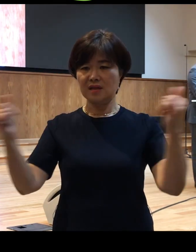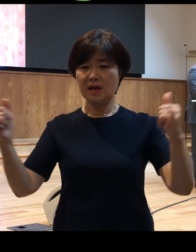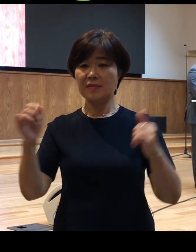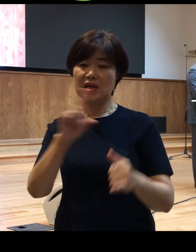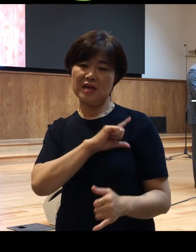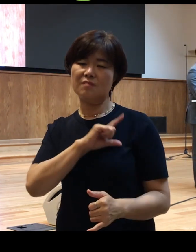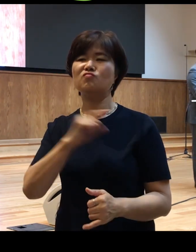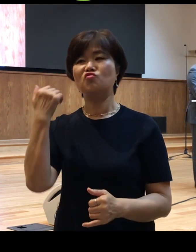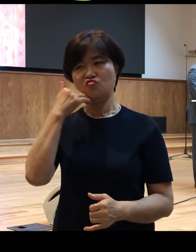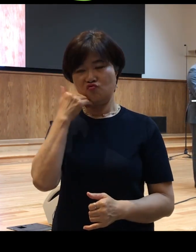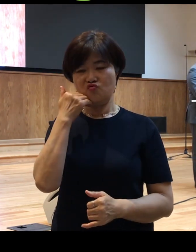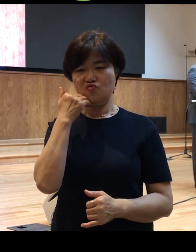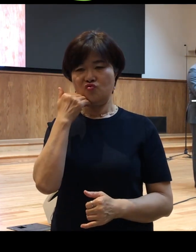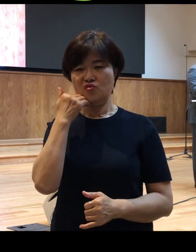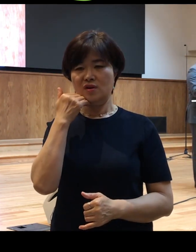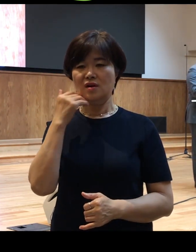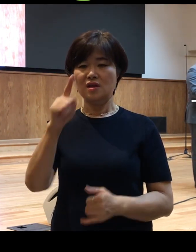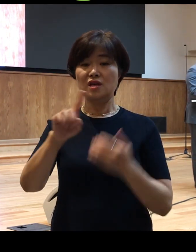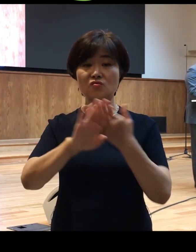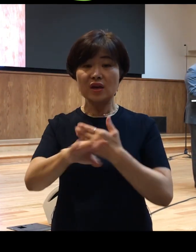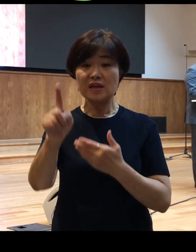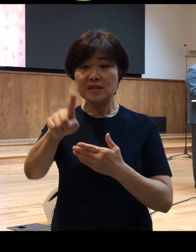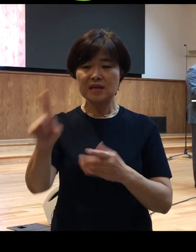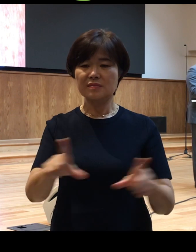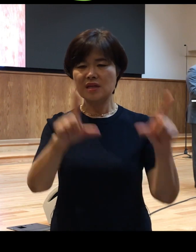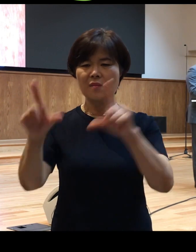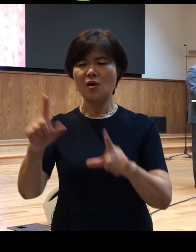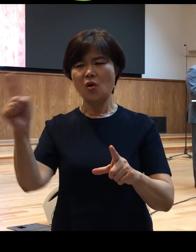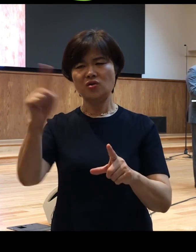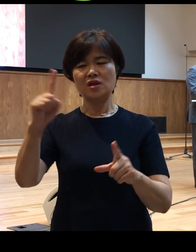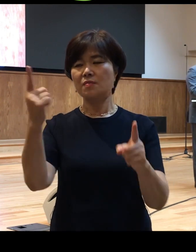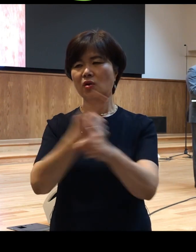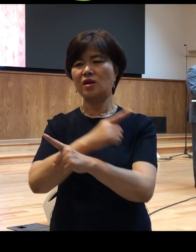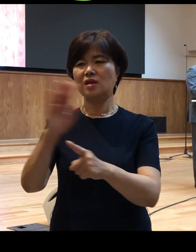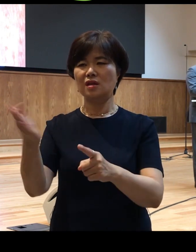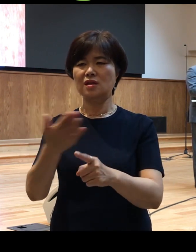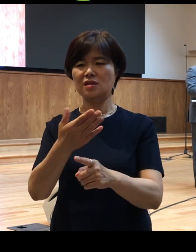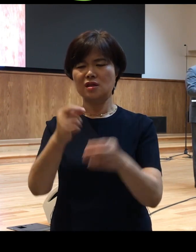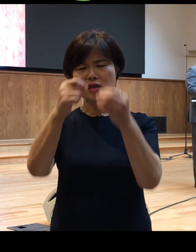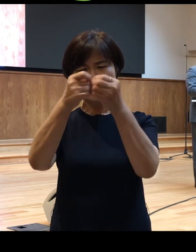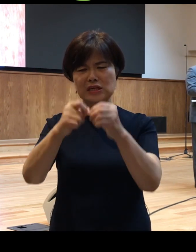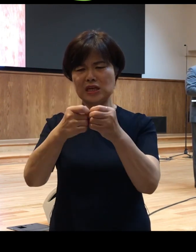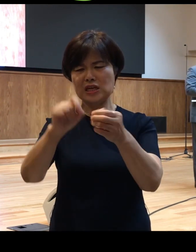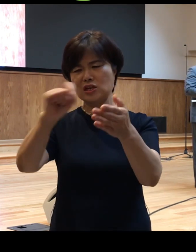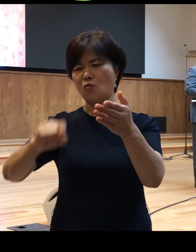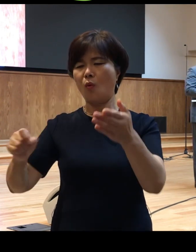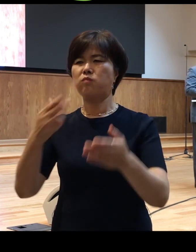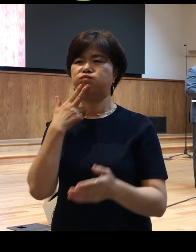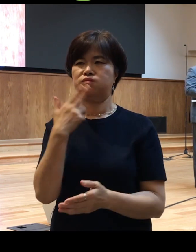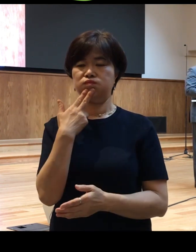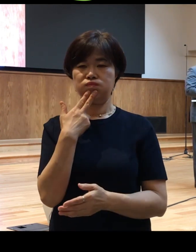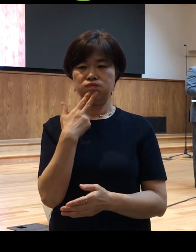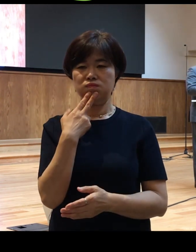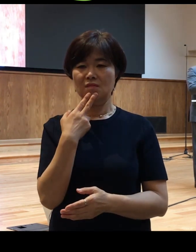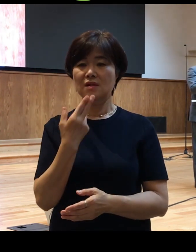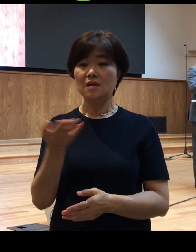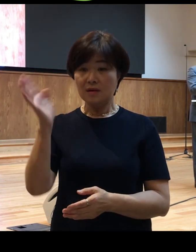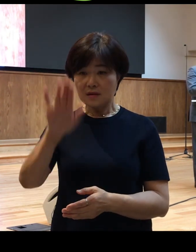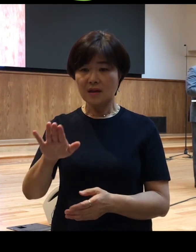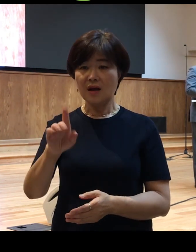이후에 그 사람의 삶이 어떻게 변했는지 정확히 기록하고 있지 않습니다 그럼 한 가지 우리가 추론할